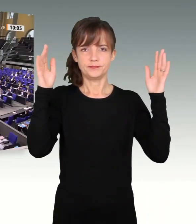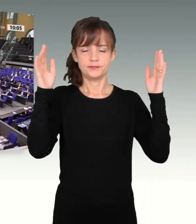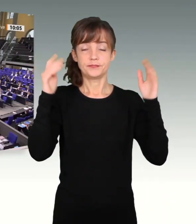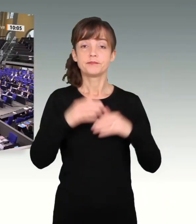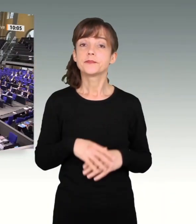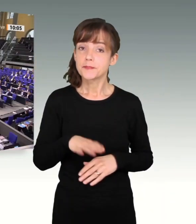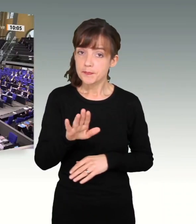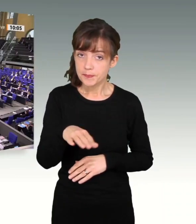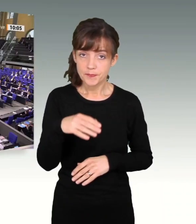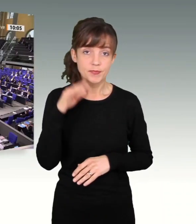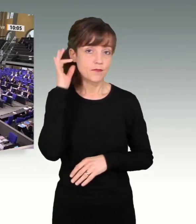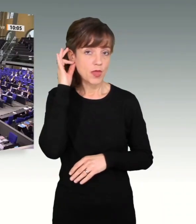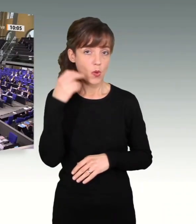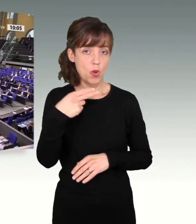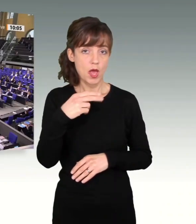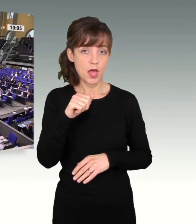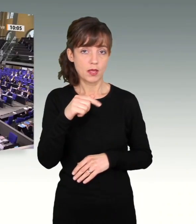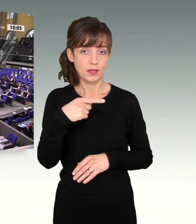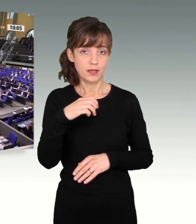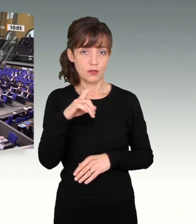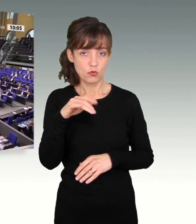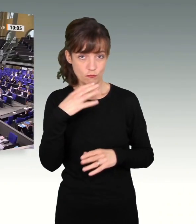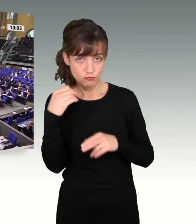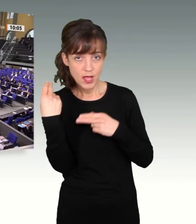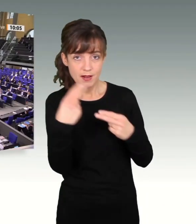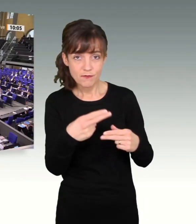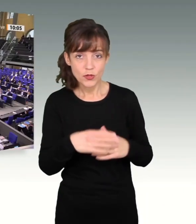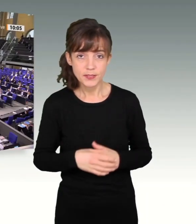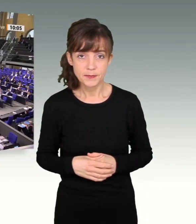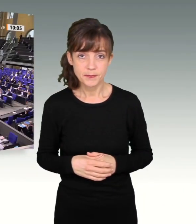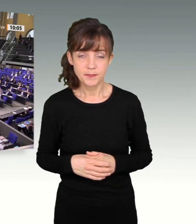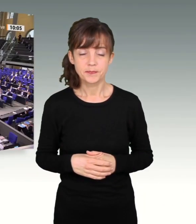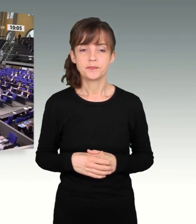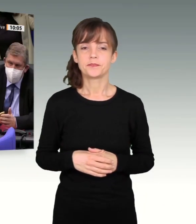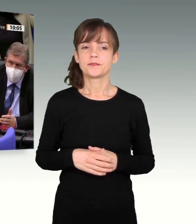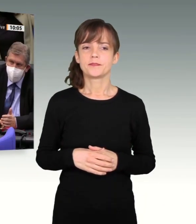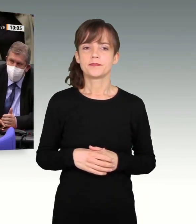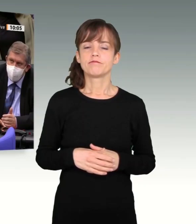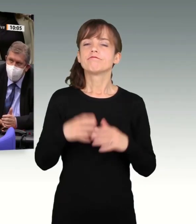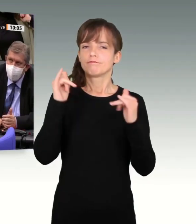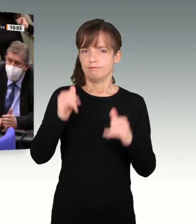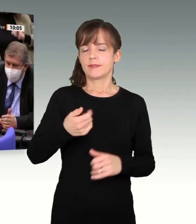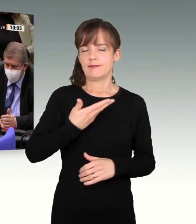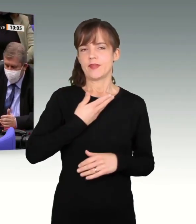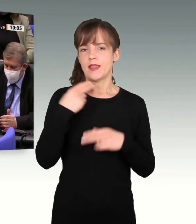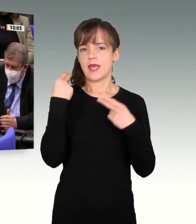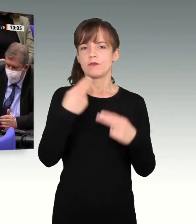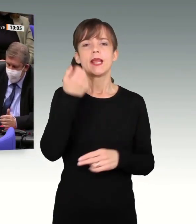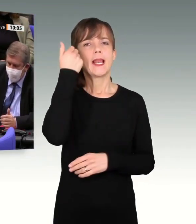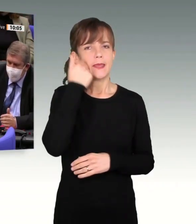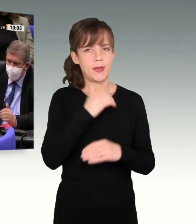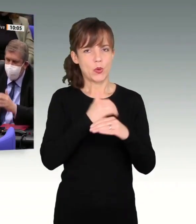Frau Hagedorn, möchten Sie antworten? Bitte. Ja, das möchte ich. Lieber Kollege Braun,